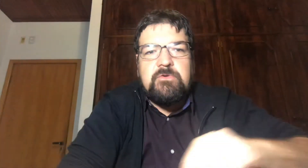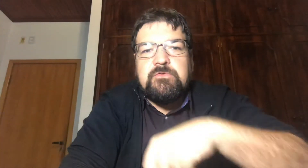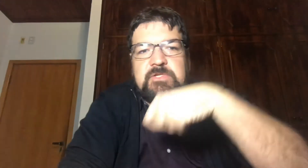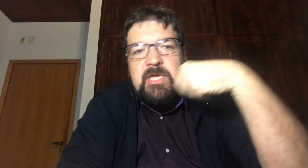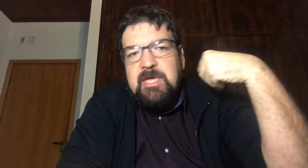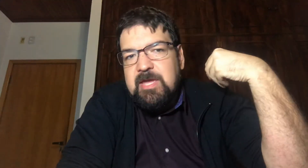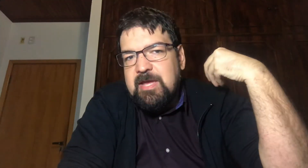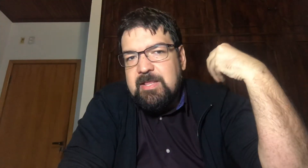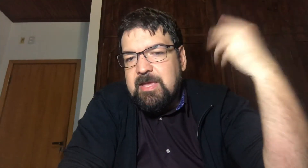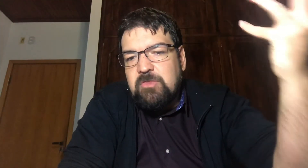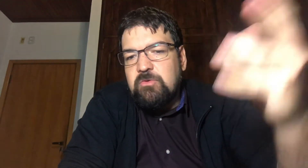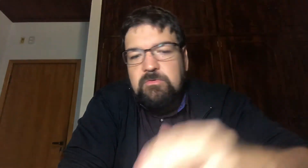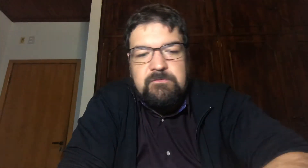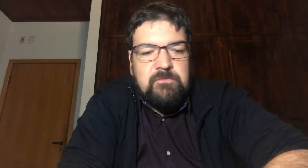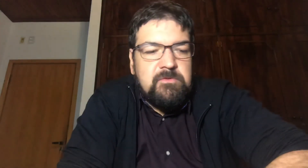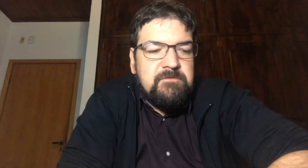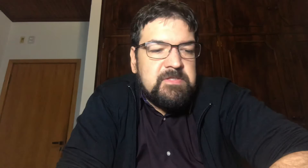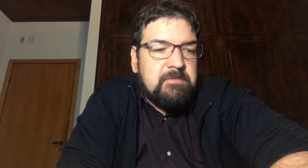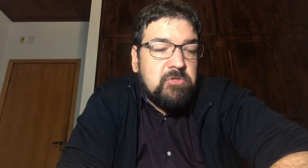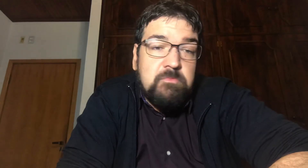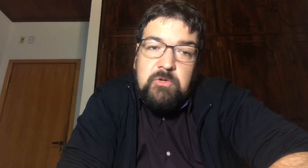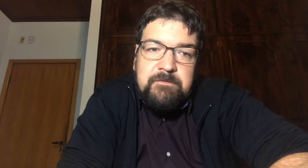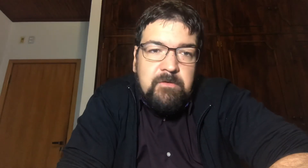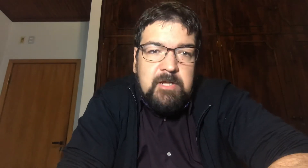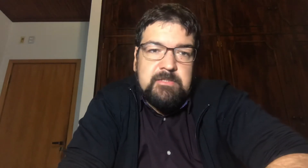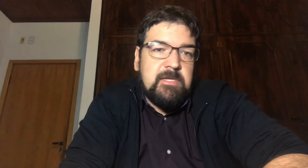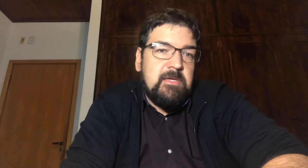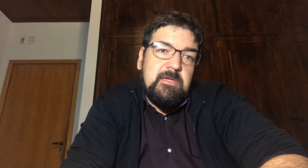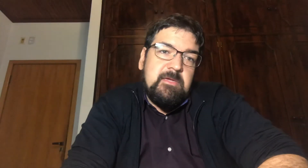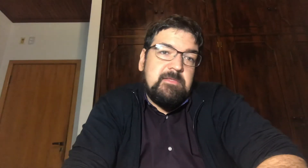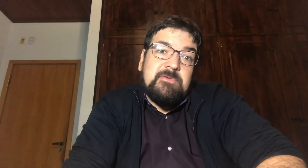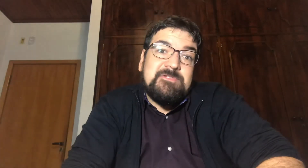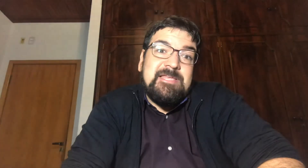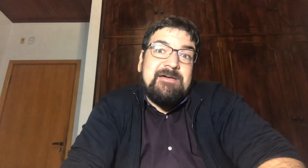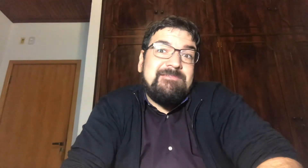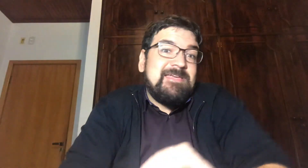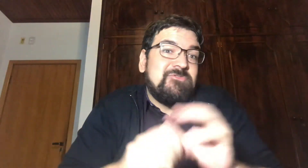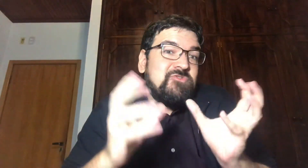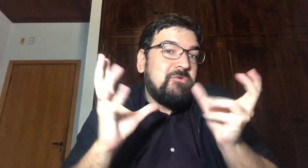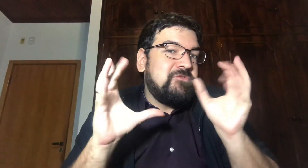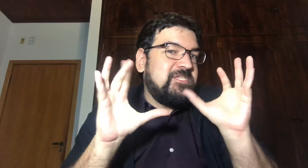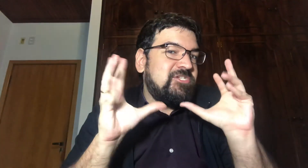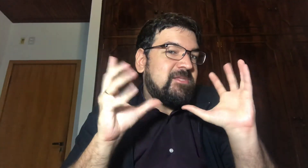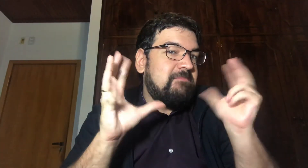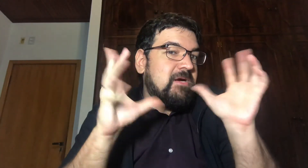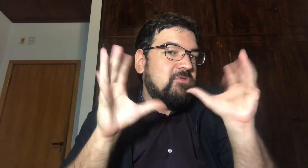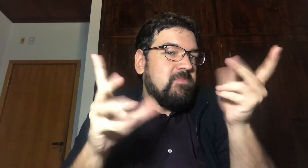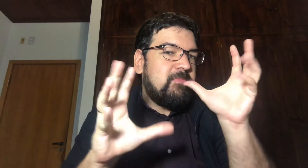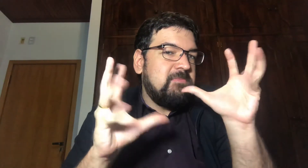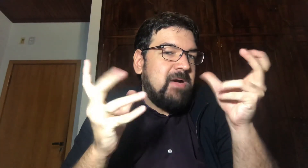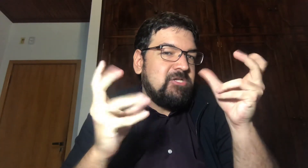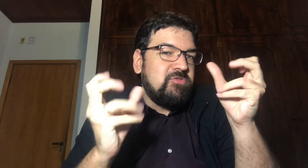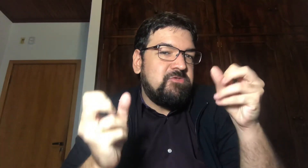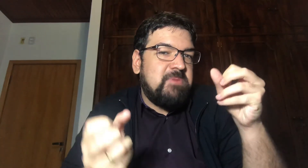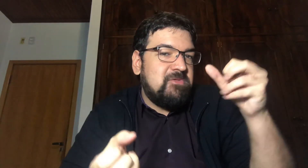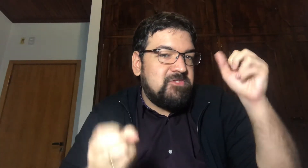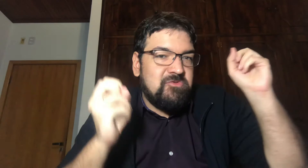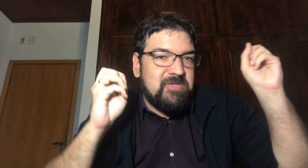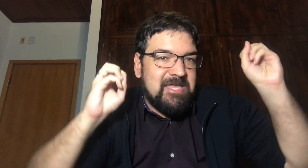Soros Ele é dono De um fundo De investimento Muito forte Então sei lá Vai que o Soros Esteja tramando Uma por debaixo Dos panos E do nada